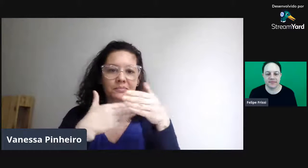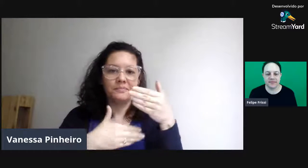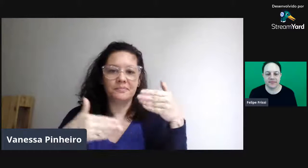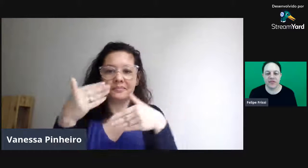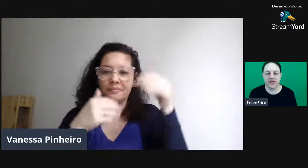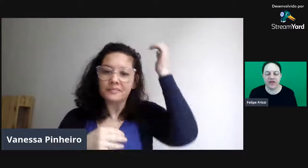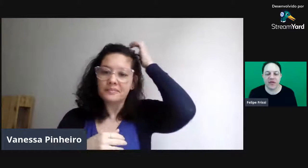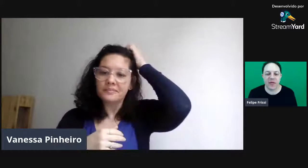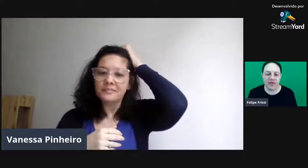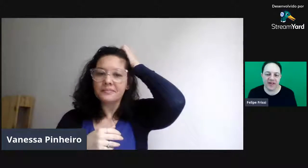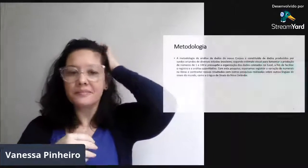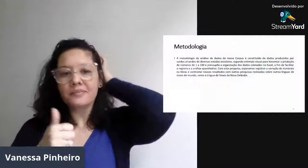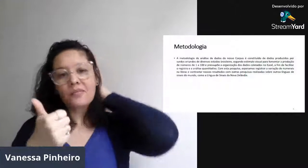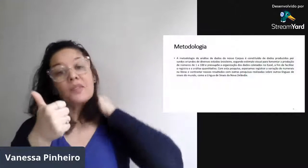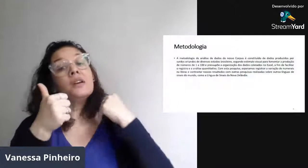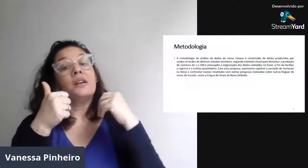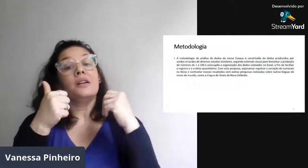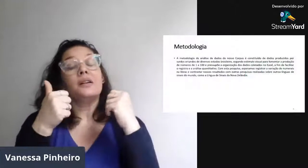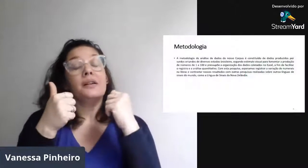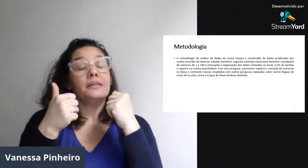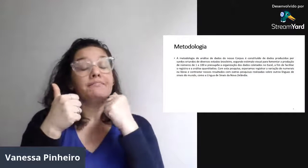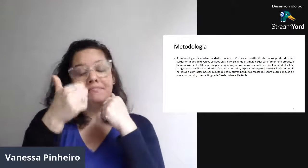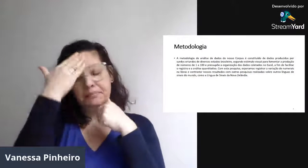Pode voltar para o slide, por favor. Obrigado.